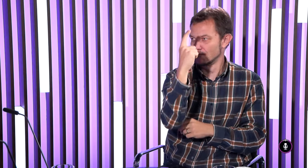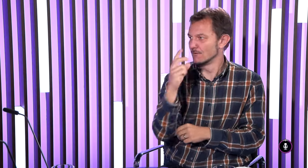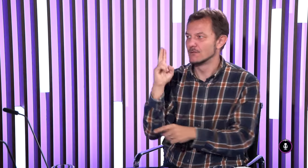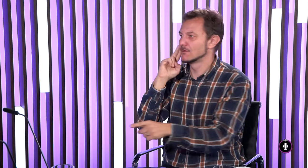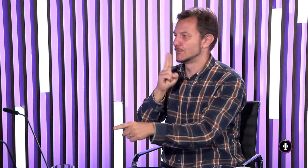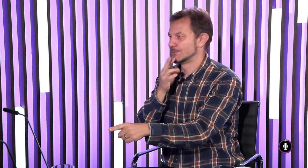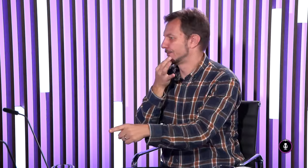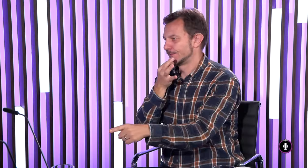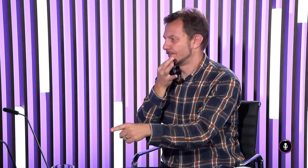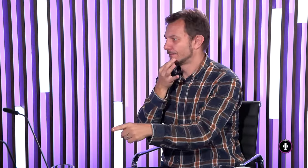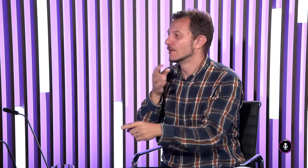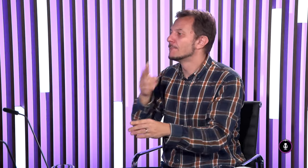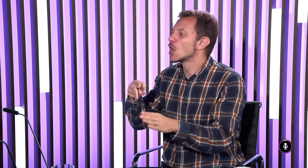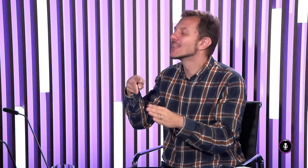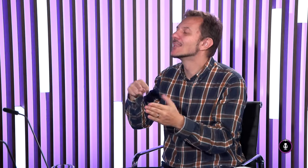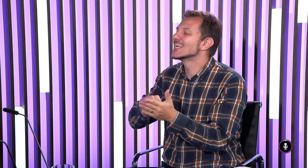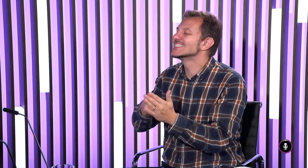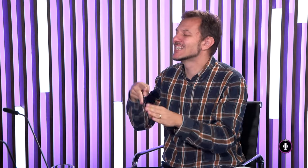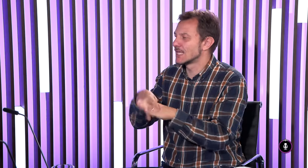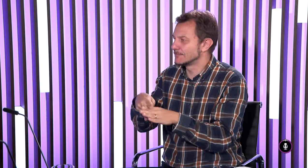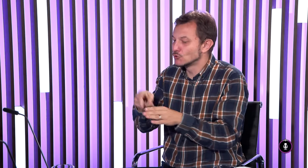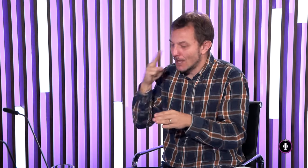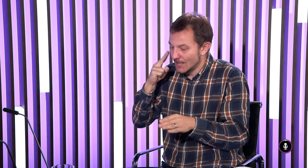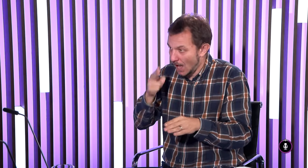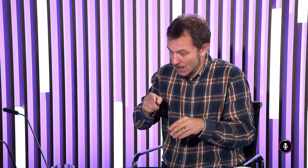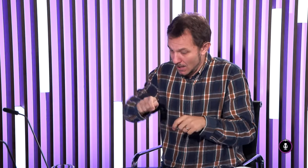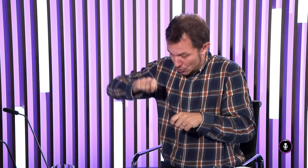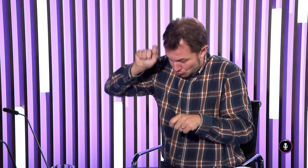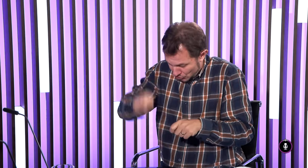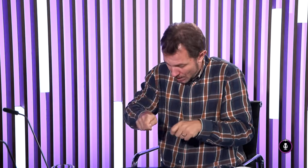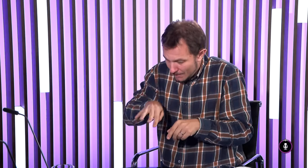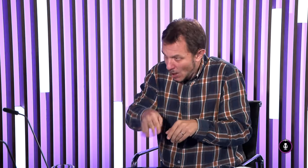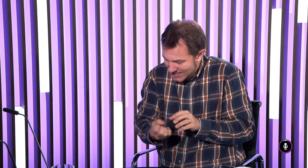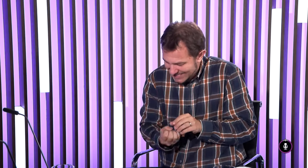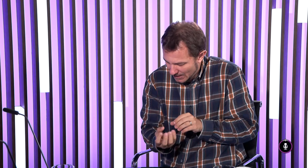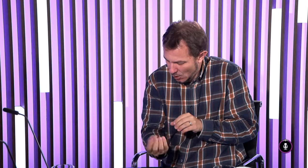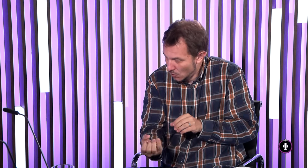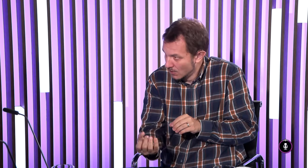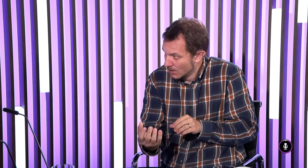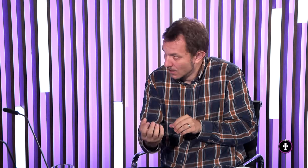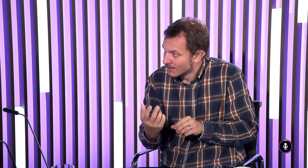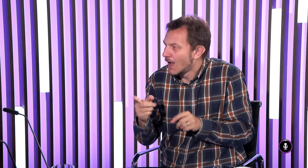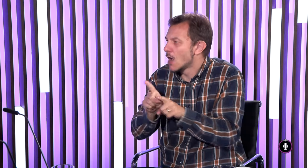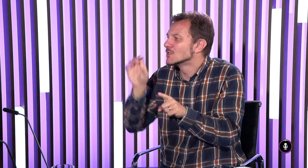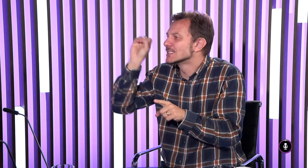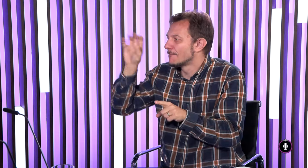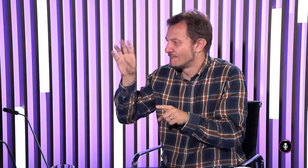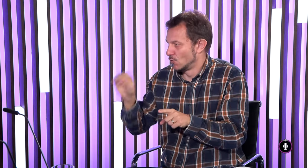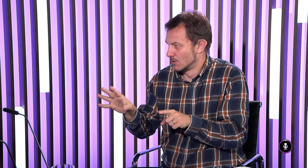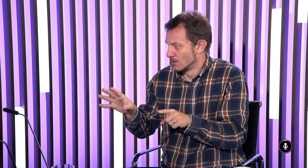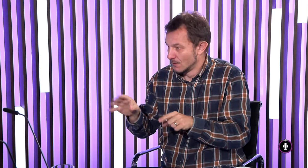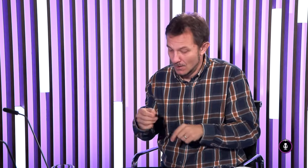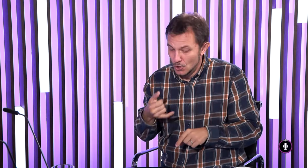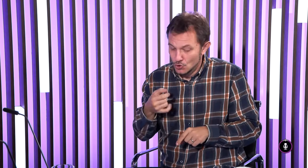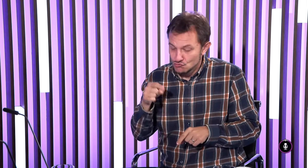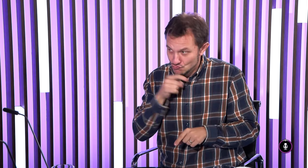napríklad štart strelí sa pištol ale nepočujúci to takto nemajú majú technické zabezpečenie a to znamená že ten štart majú napríklad svetelnú